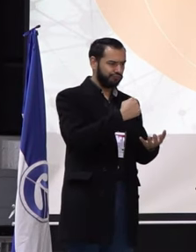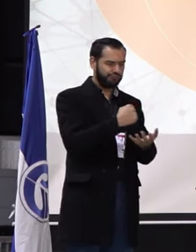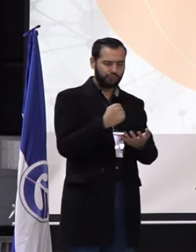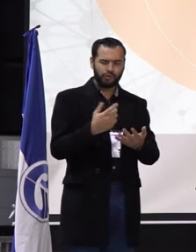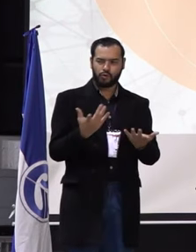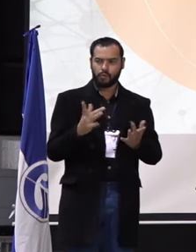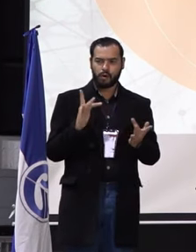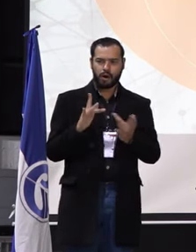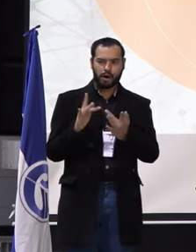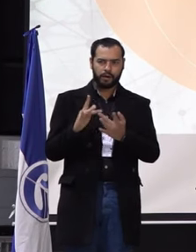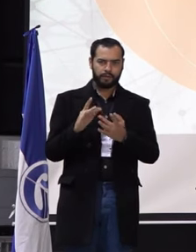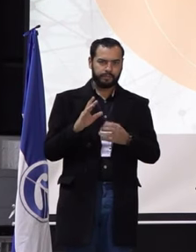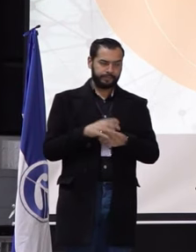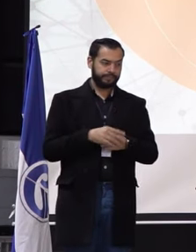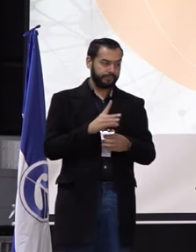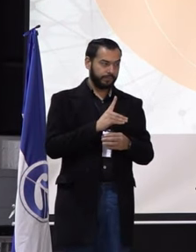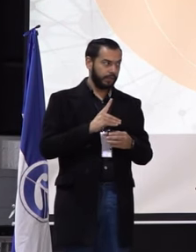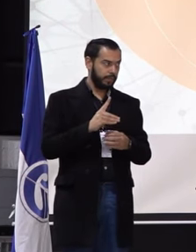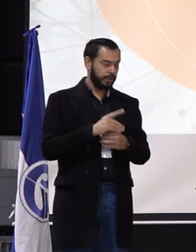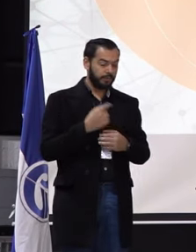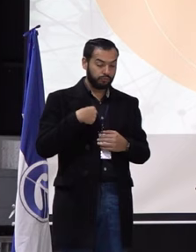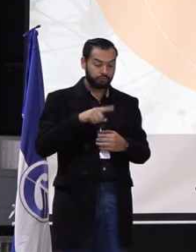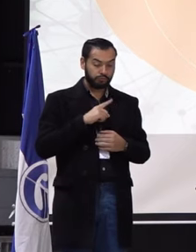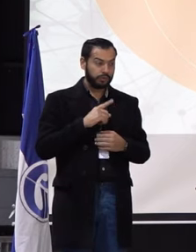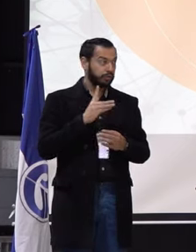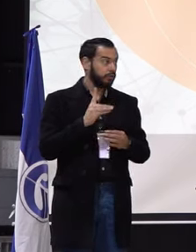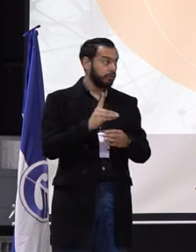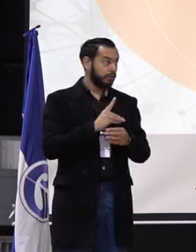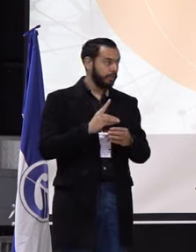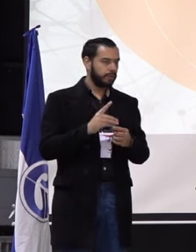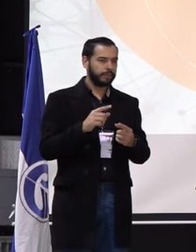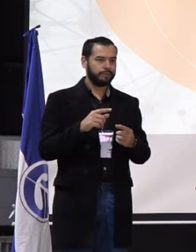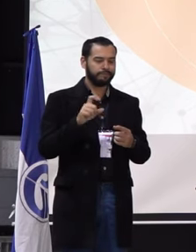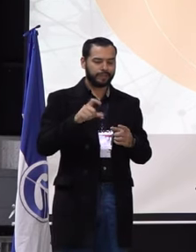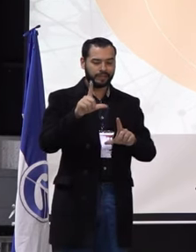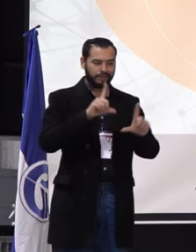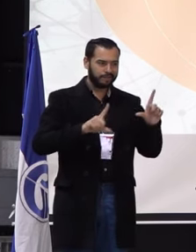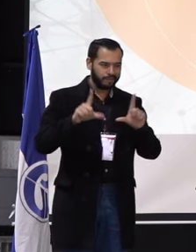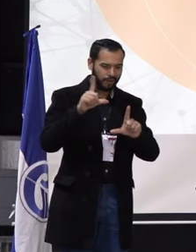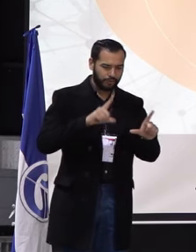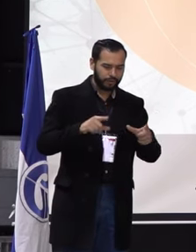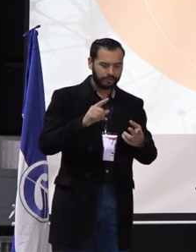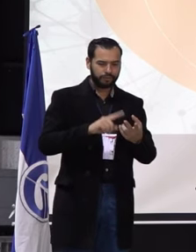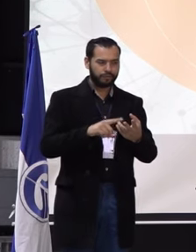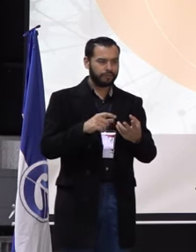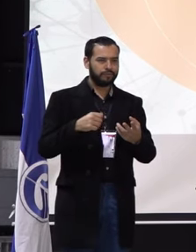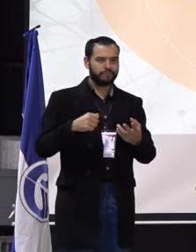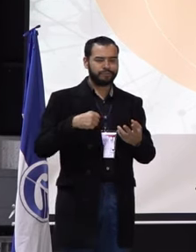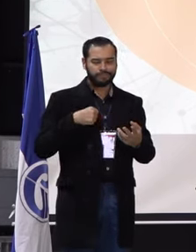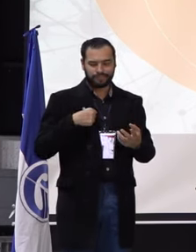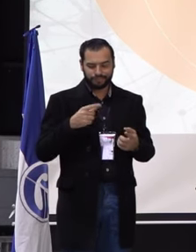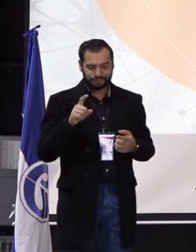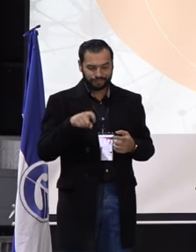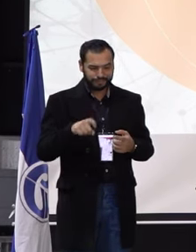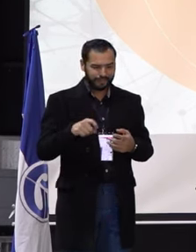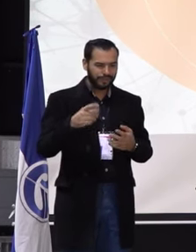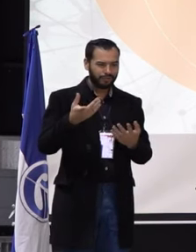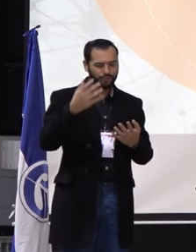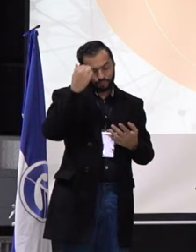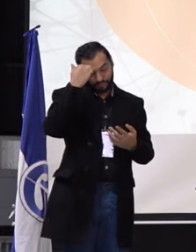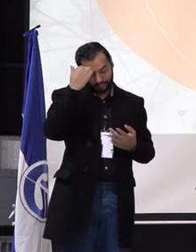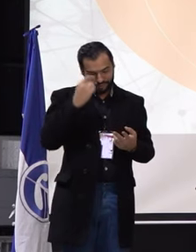adecuada para nuestro departamento. Nuestro departamento tiene necesidades en los laboratorios, tiene necesidades con nuestros profesores. Entonces, cómo